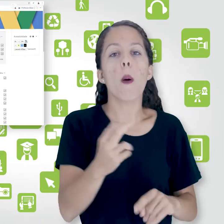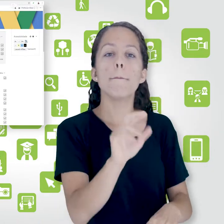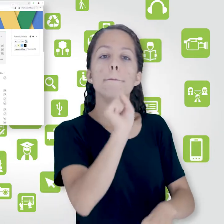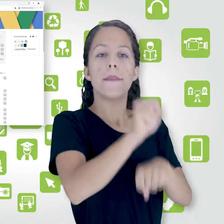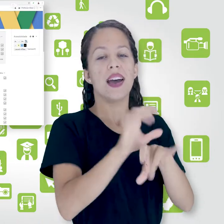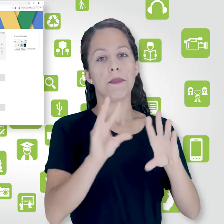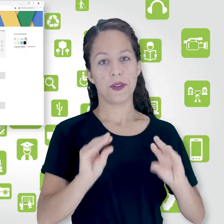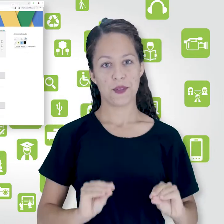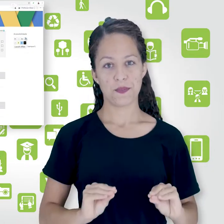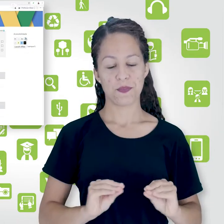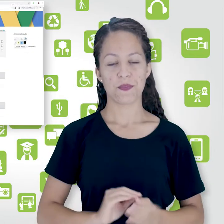a edição.